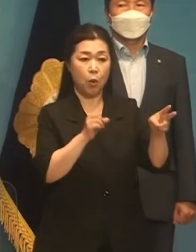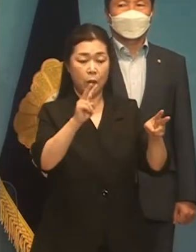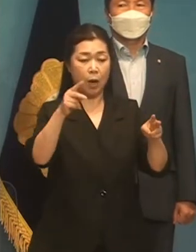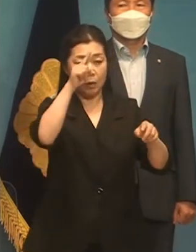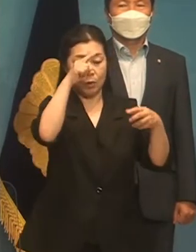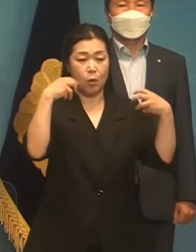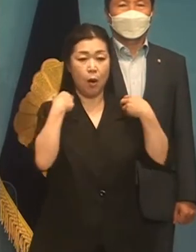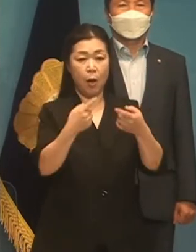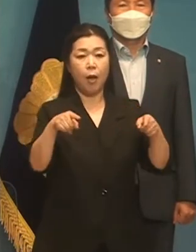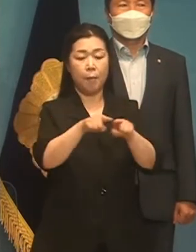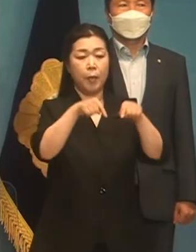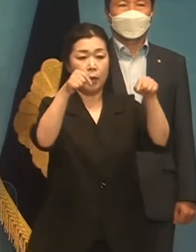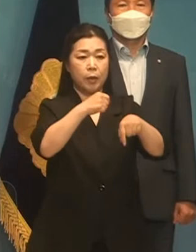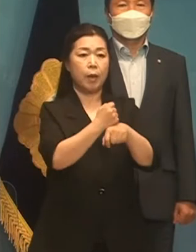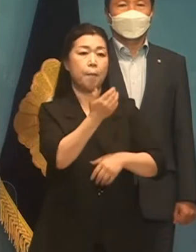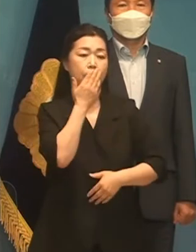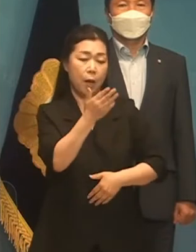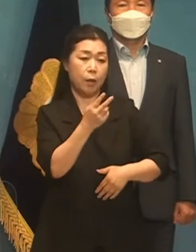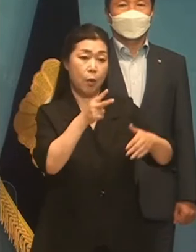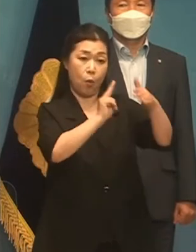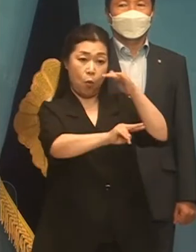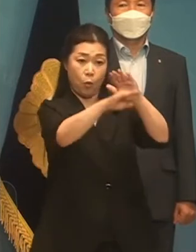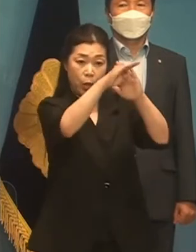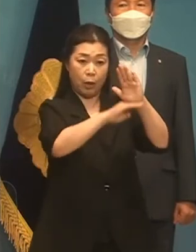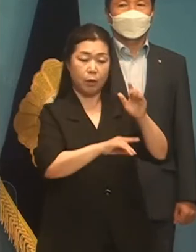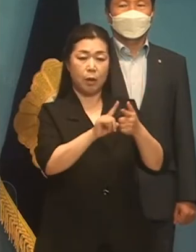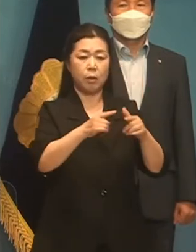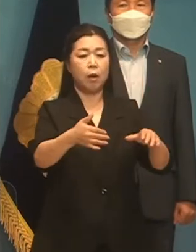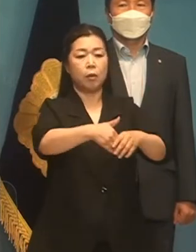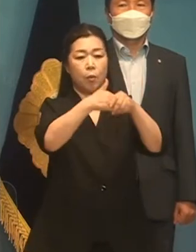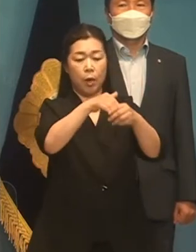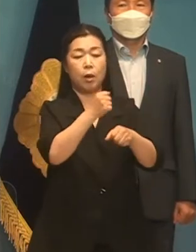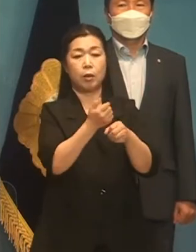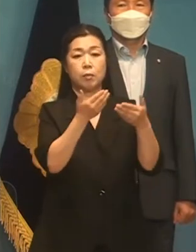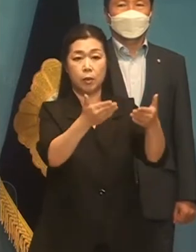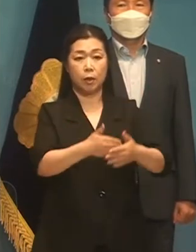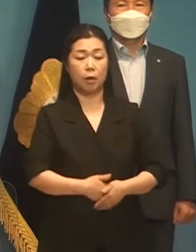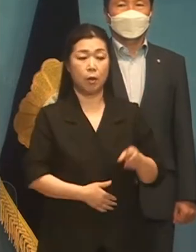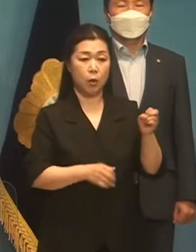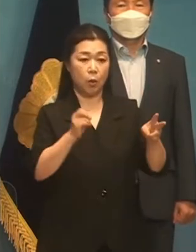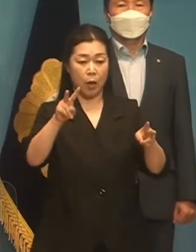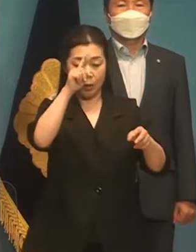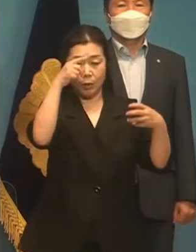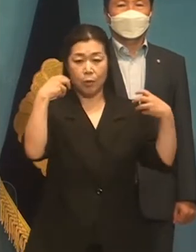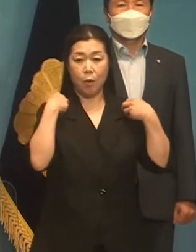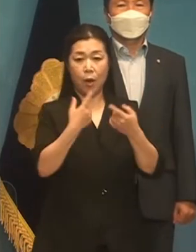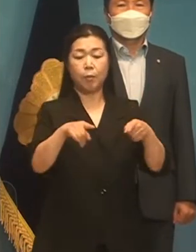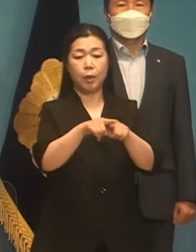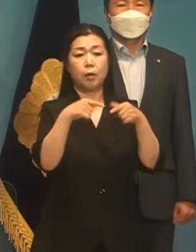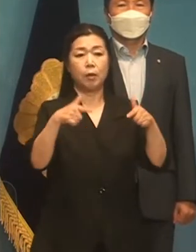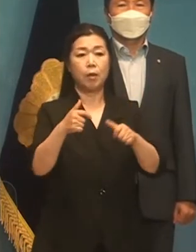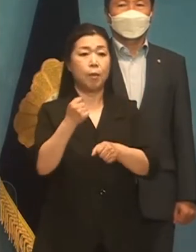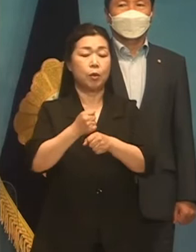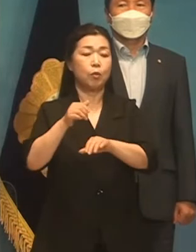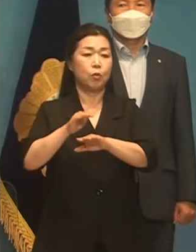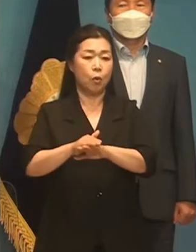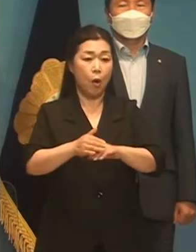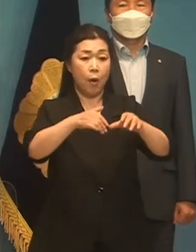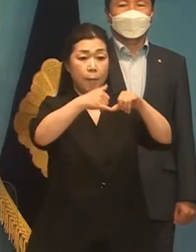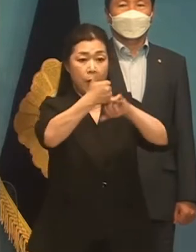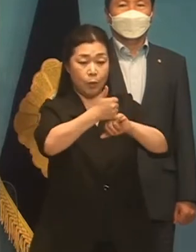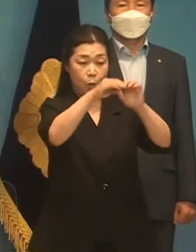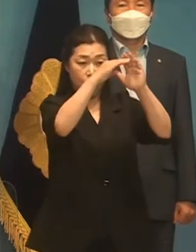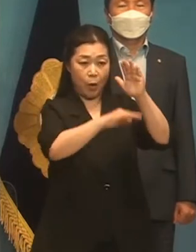가능한 대선 공약에 대해 정책 협약을 맺겠습니다. 여야정 정책 협의처를 상습하려 협약 내역을